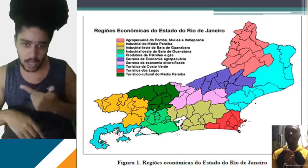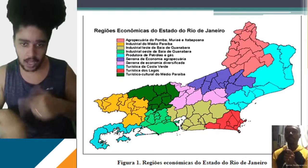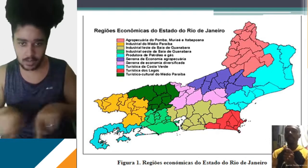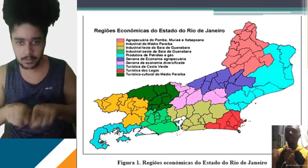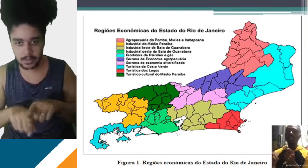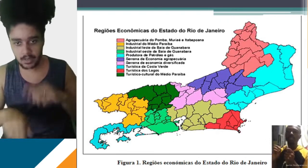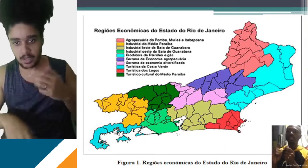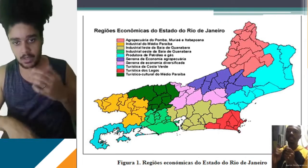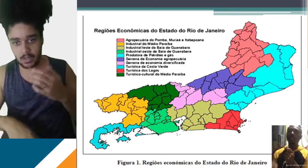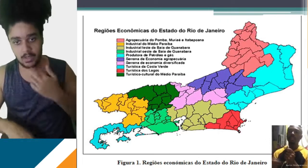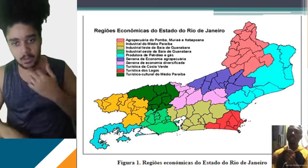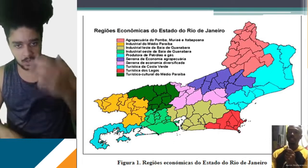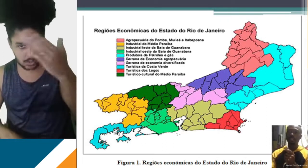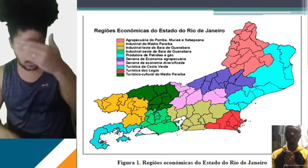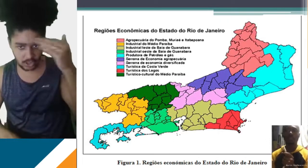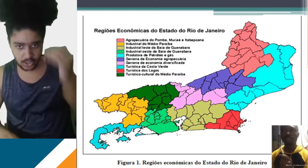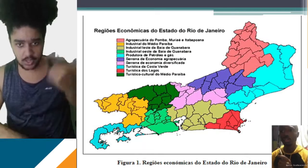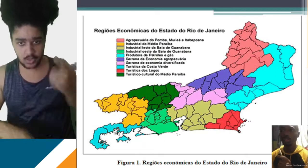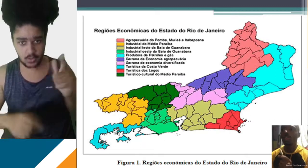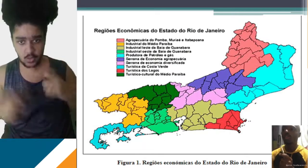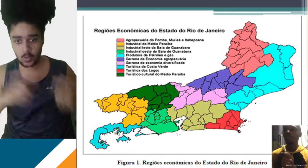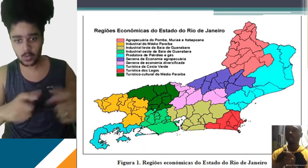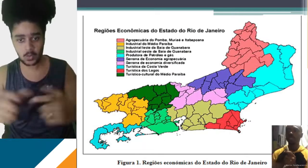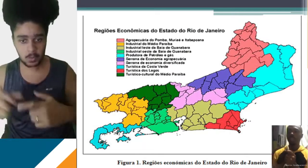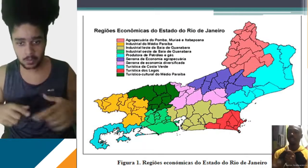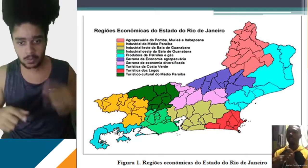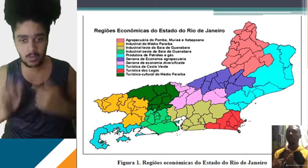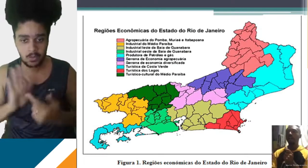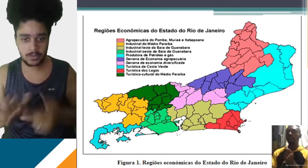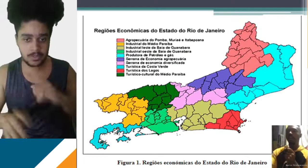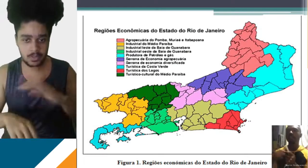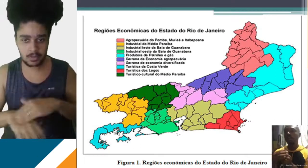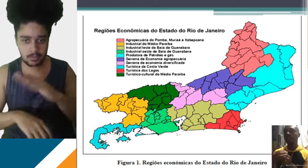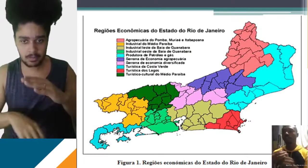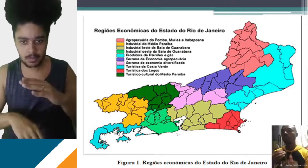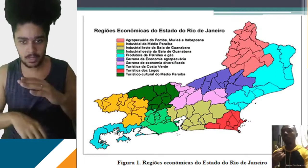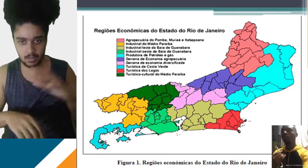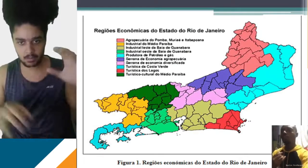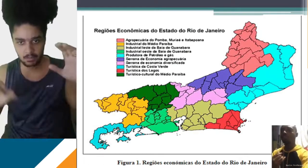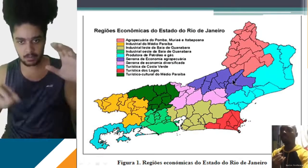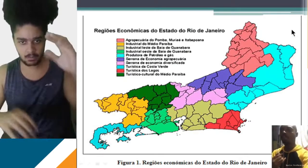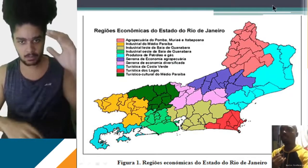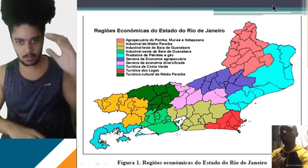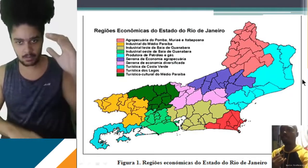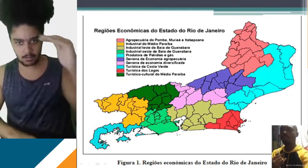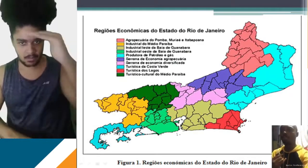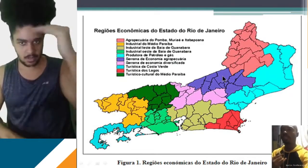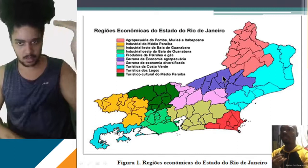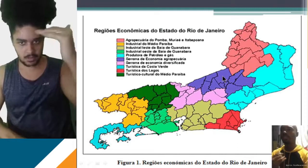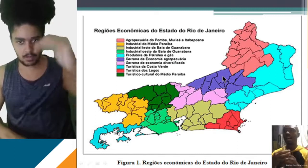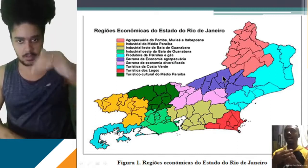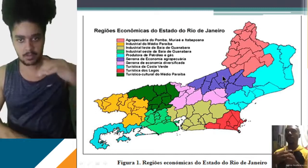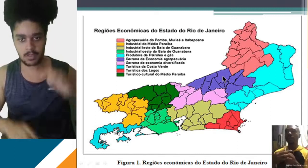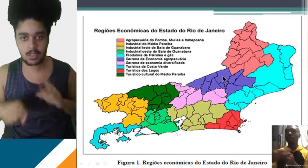secundário, mas a gente também não pode se esquecer das outras regiões. Vamos destacar aqui também a parte mais superior do nosso estado, aqui,